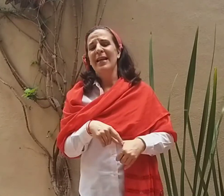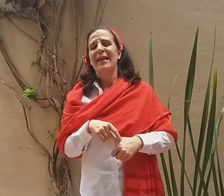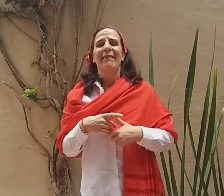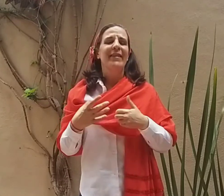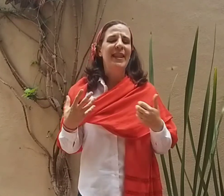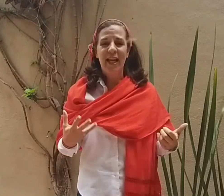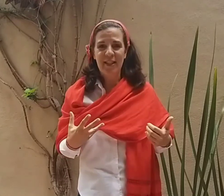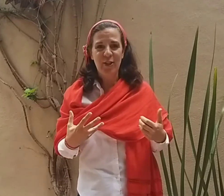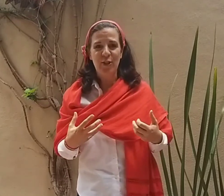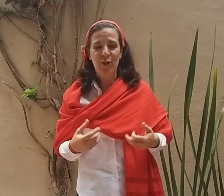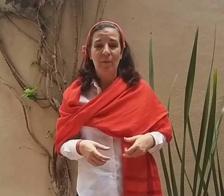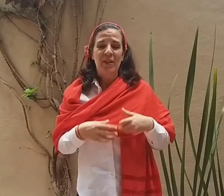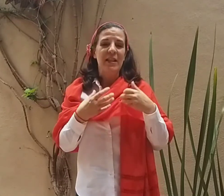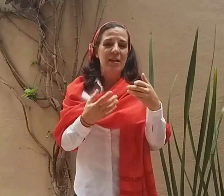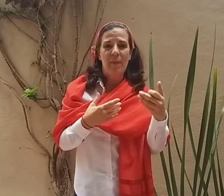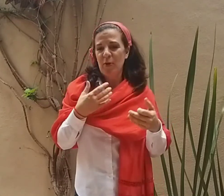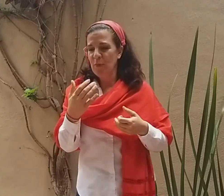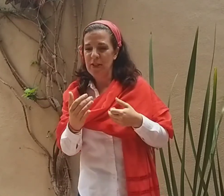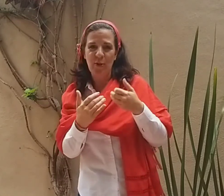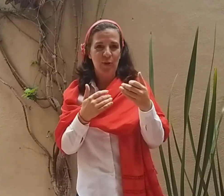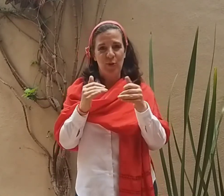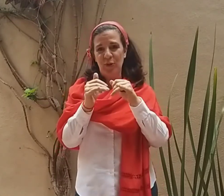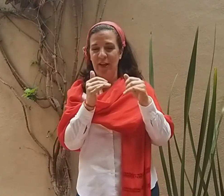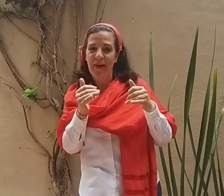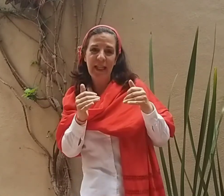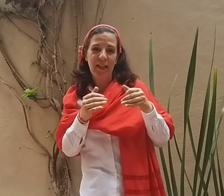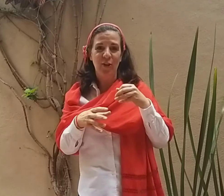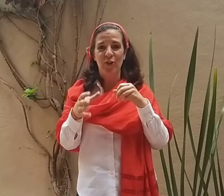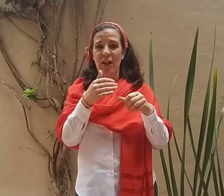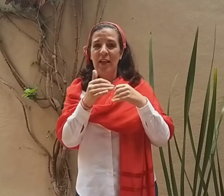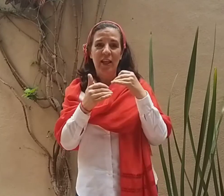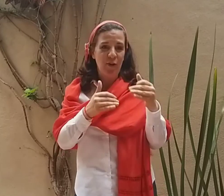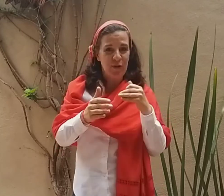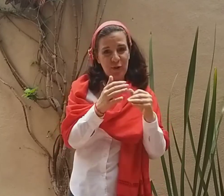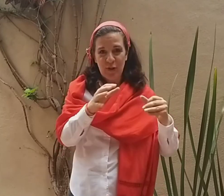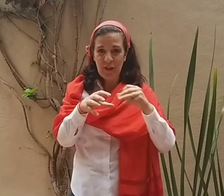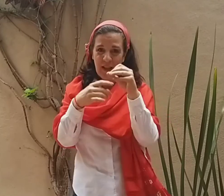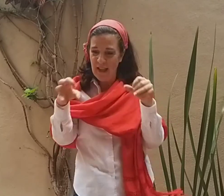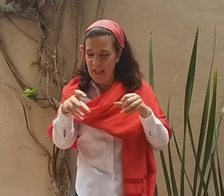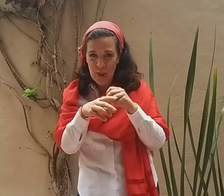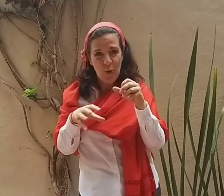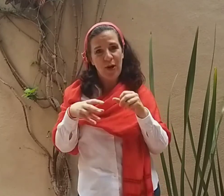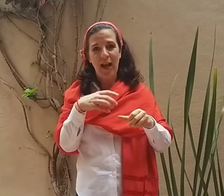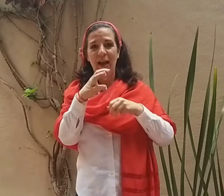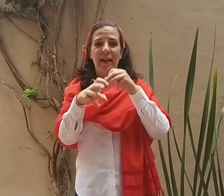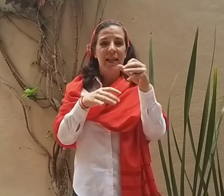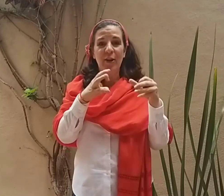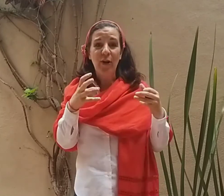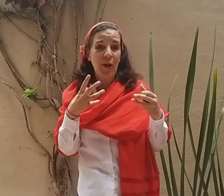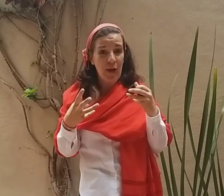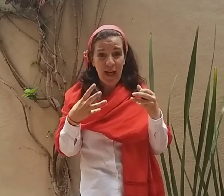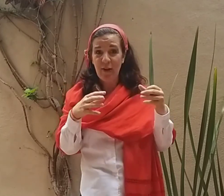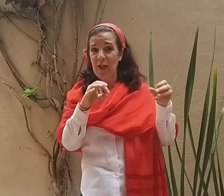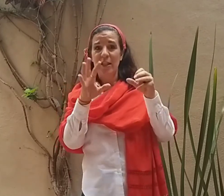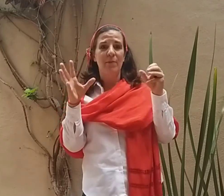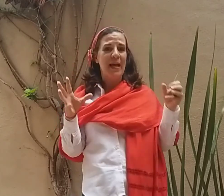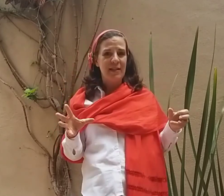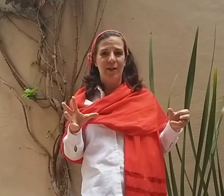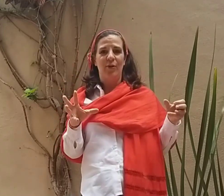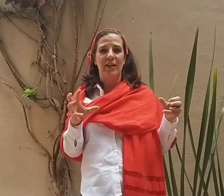delicioso. Se sirve por supuesto con sus rabanitos y con su lechuga y con el orégano que es básico en